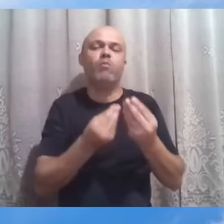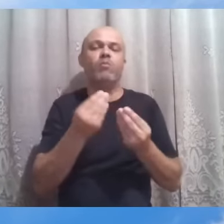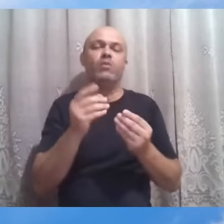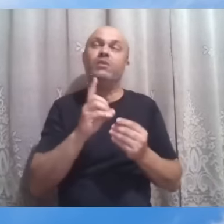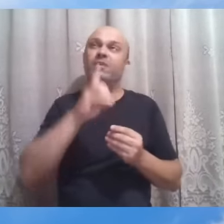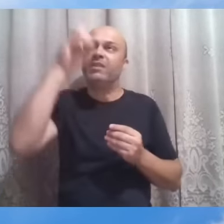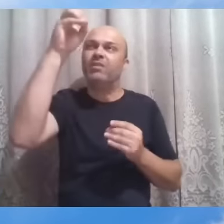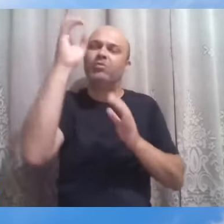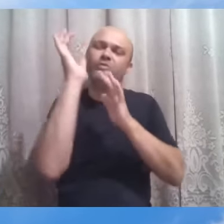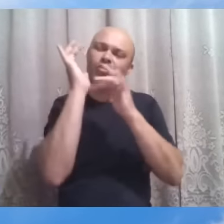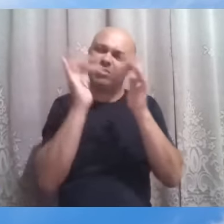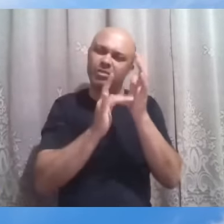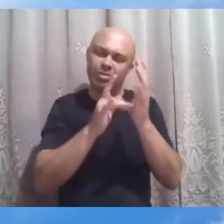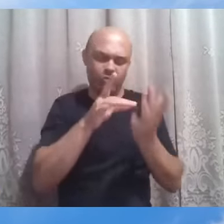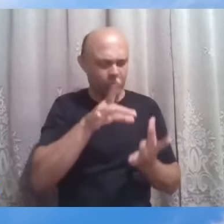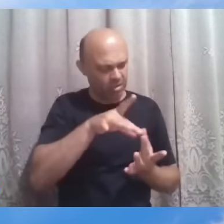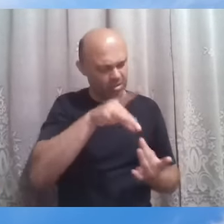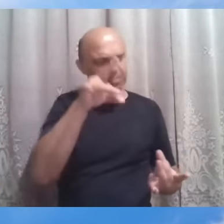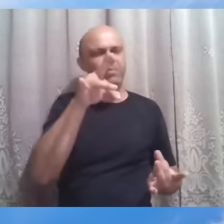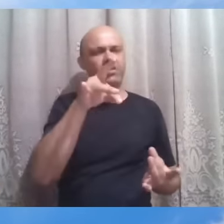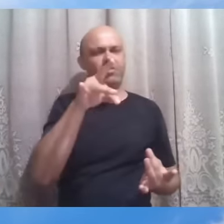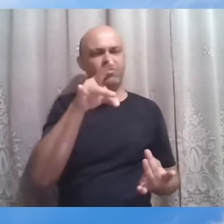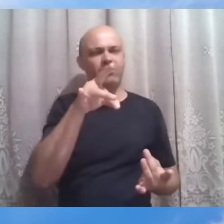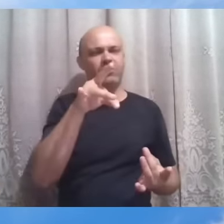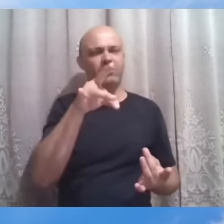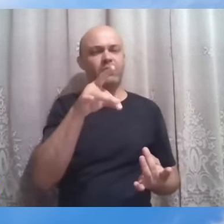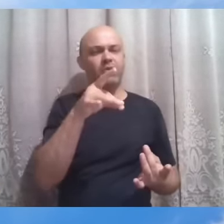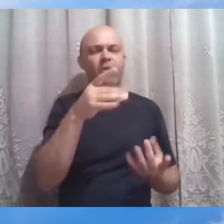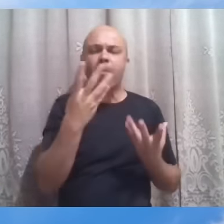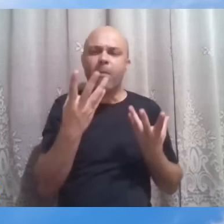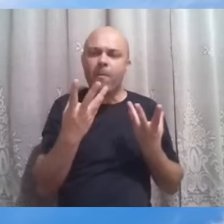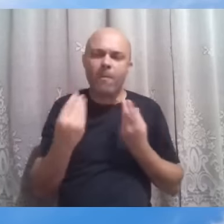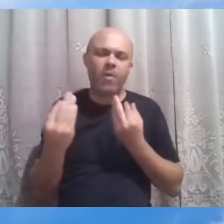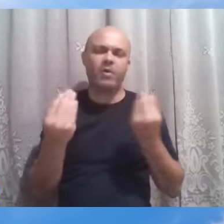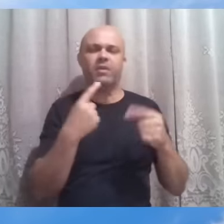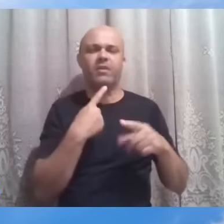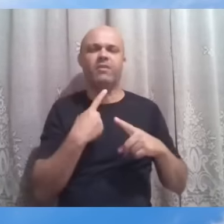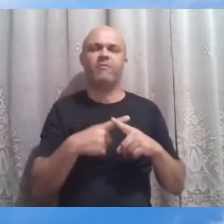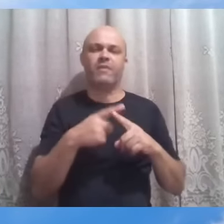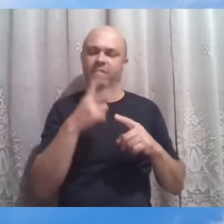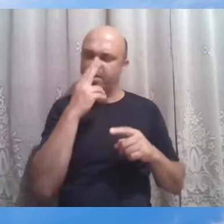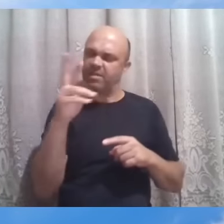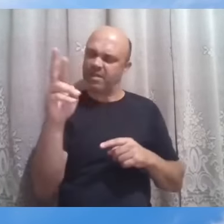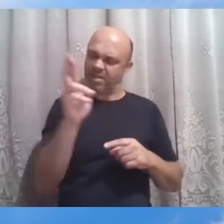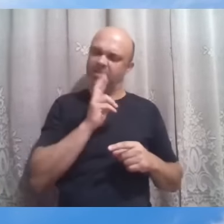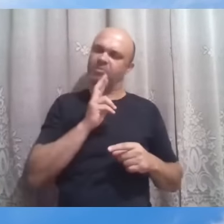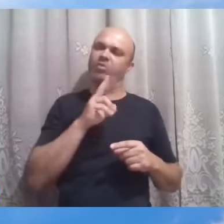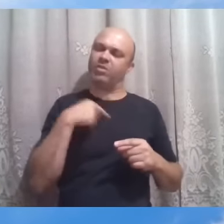Jesus, a espiritualidade, muitas vezes respondem às nossas indagações,